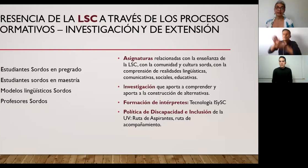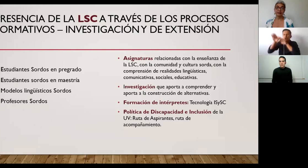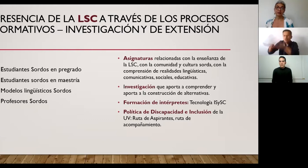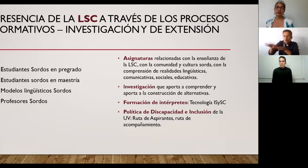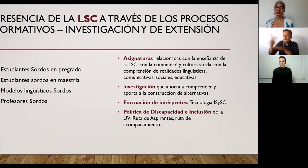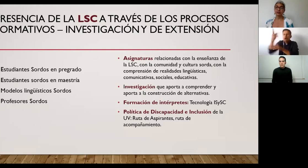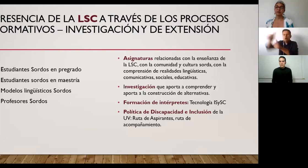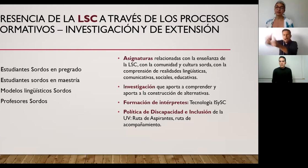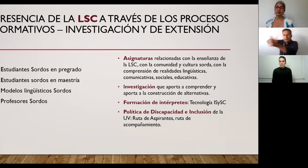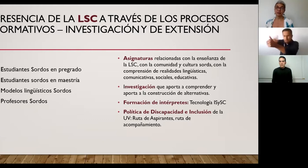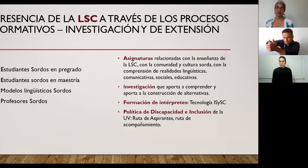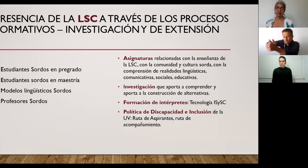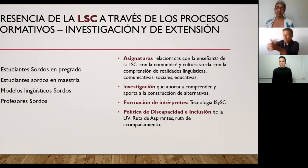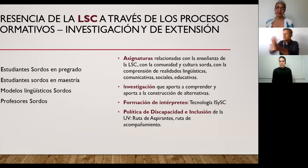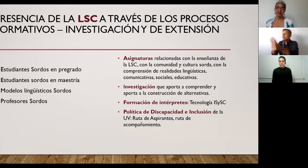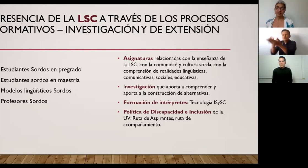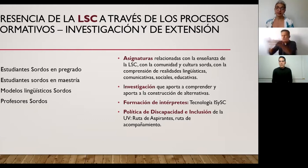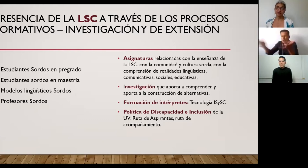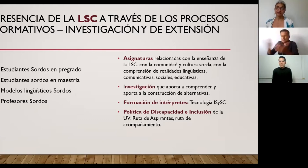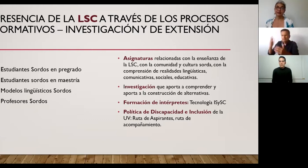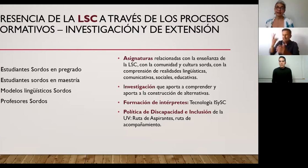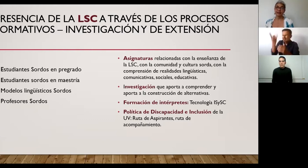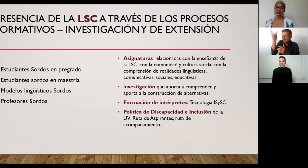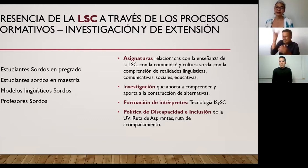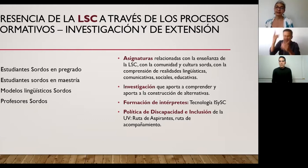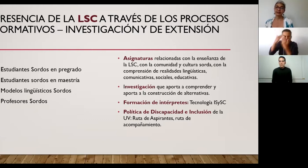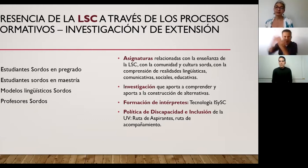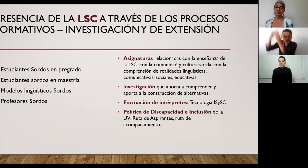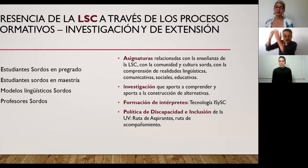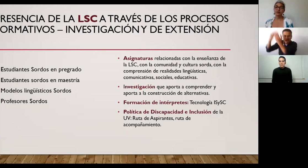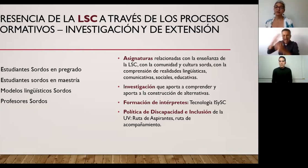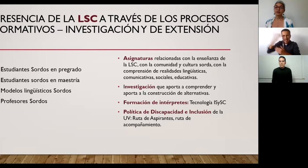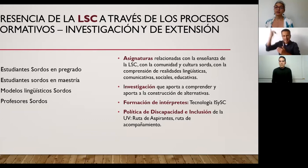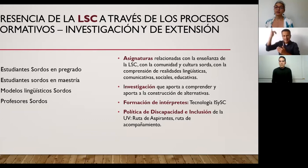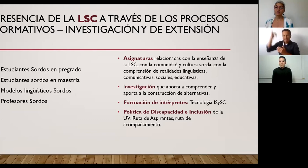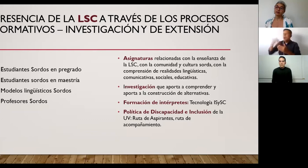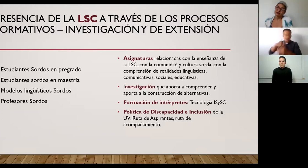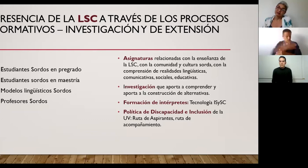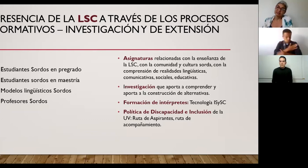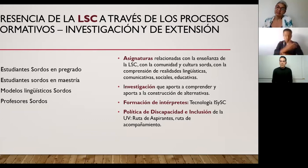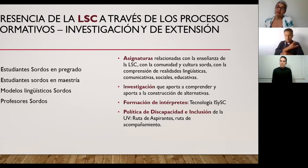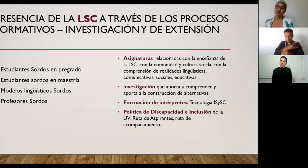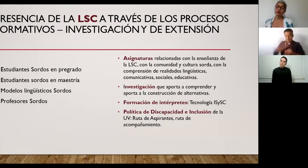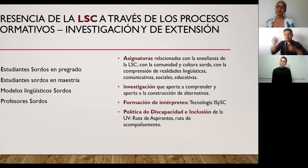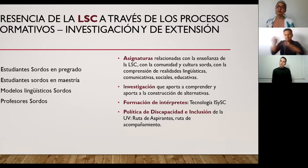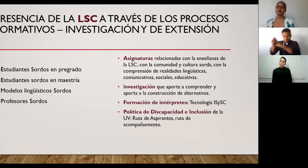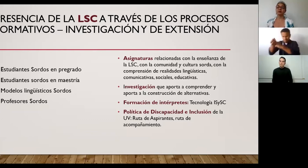en términos de lo académico también se le ofrece a este servicio o este servicio de acompañamiento